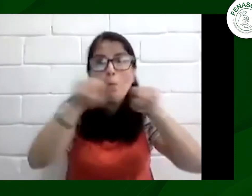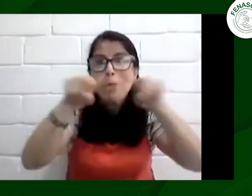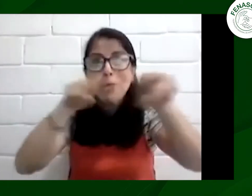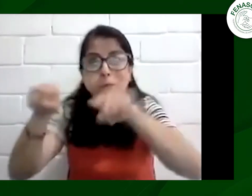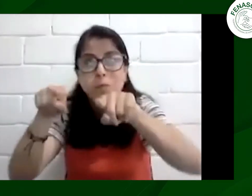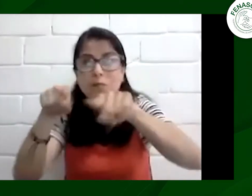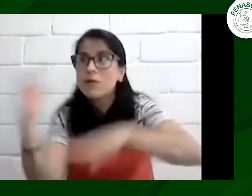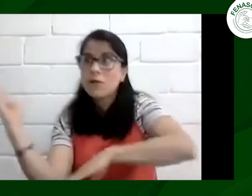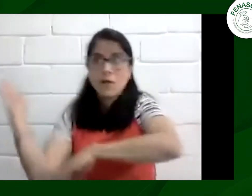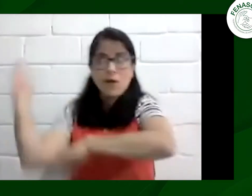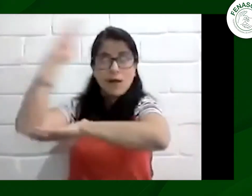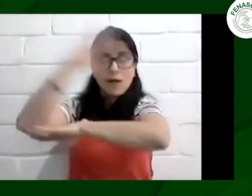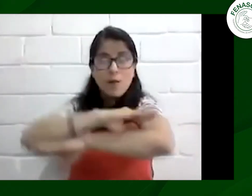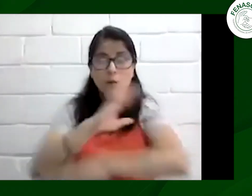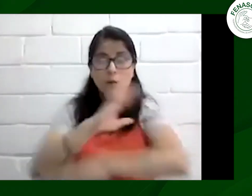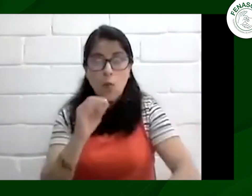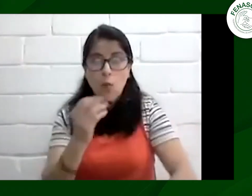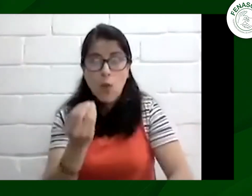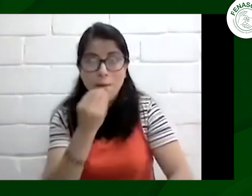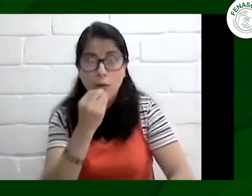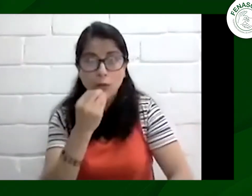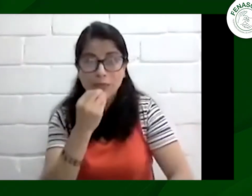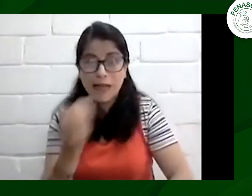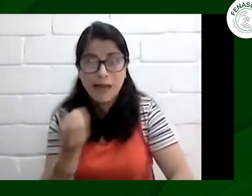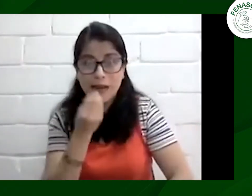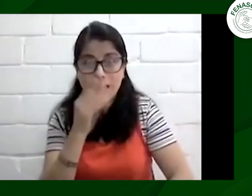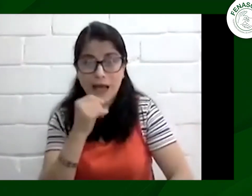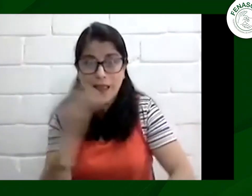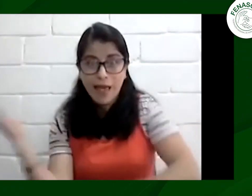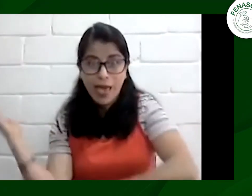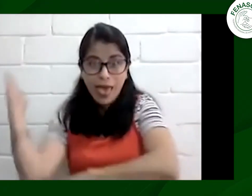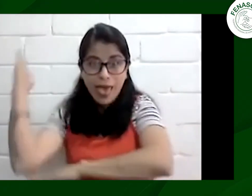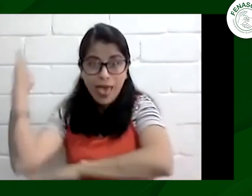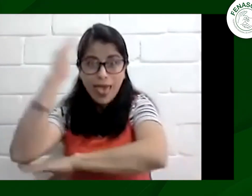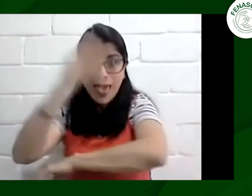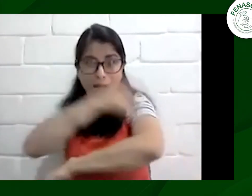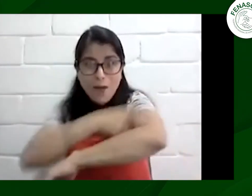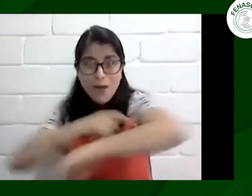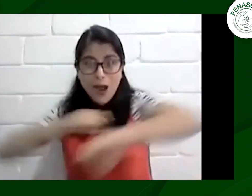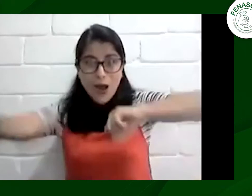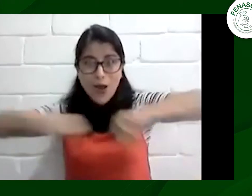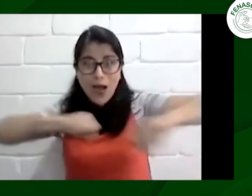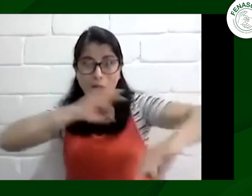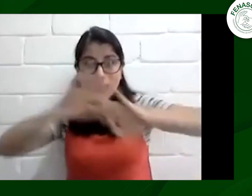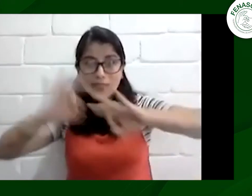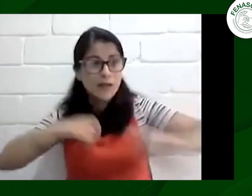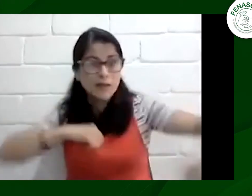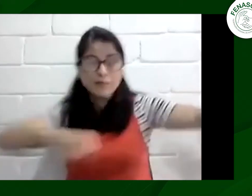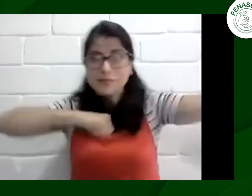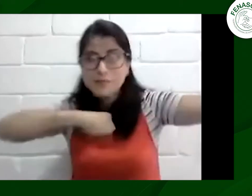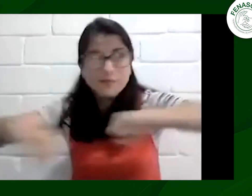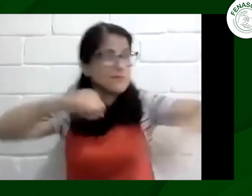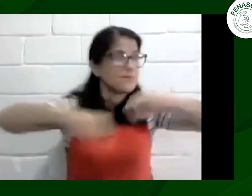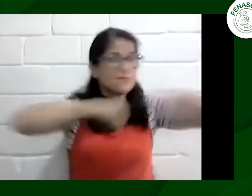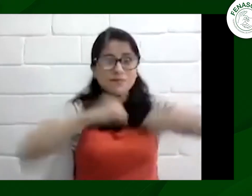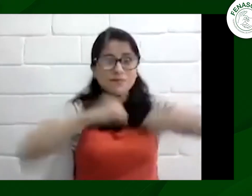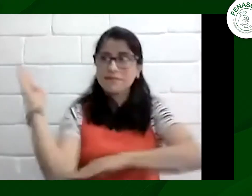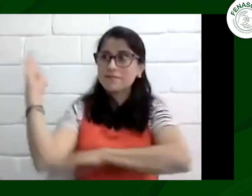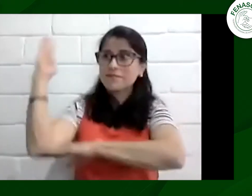departamentos los municipios todas las personas del comité estuvieron ahí incluso todo el día sin almorzar o sea los del comité organizador